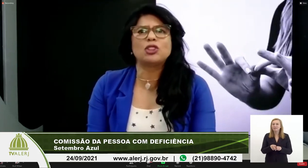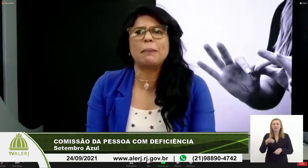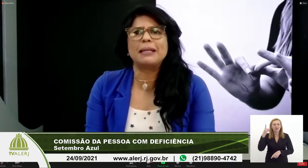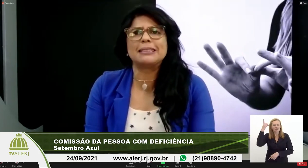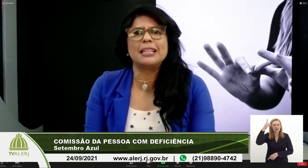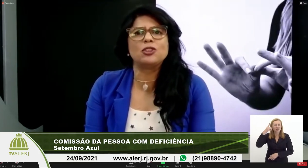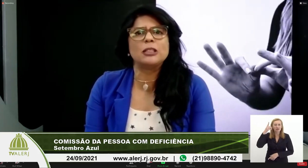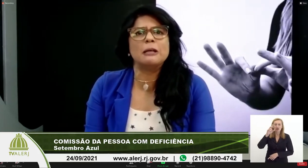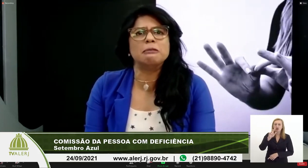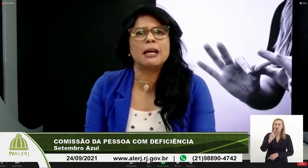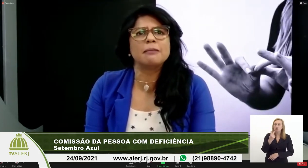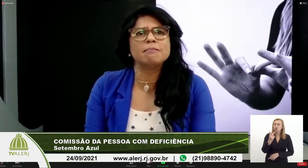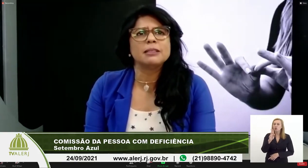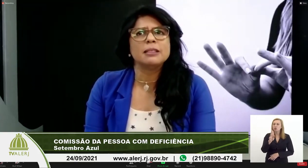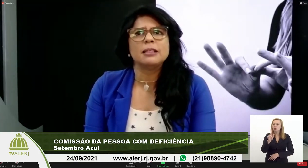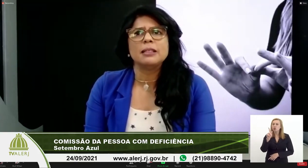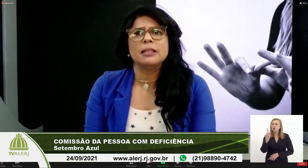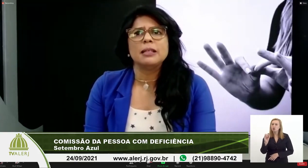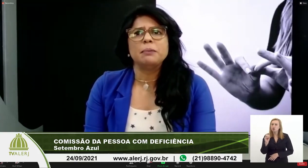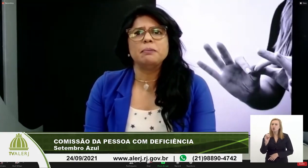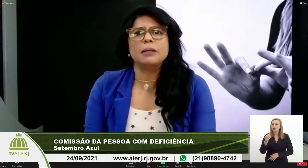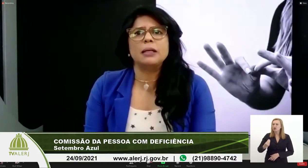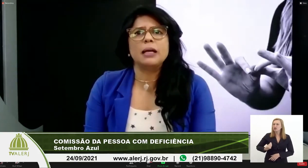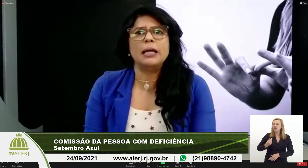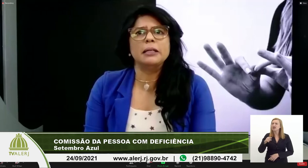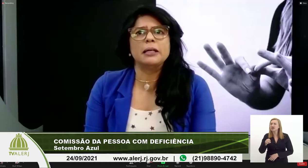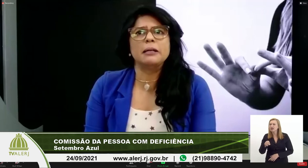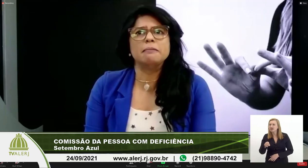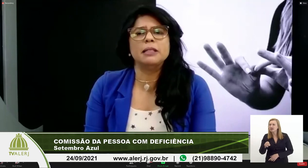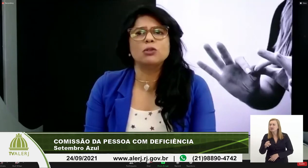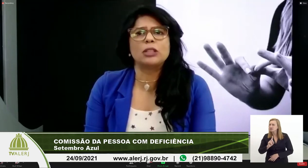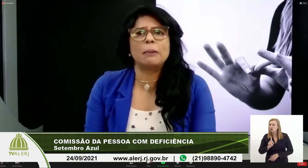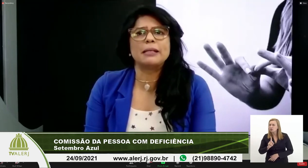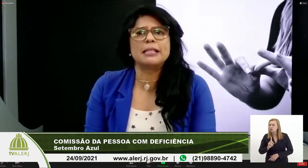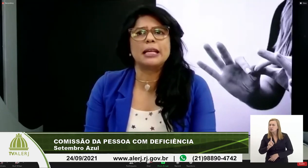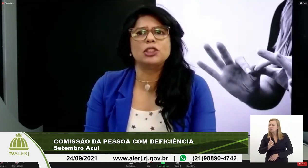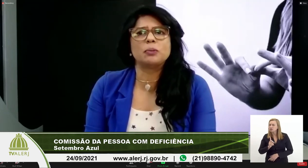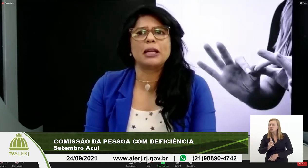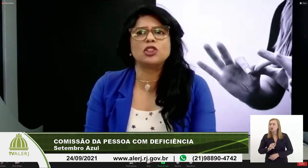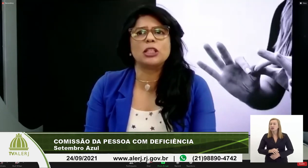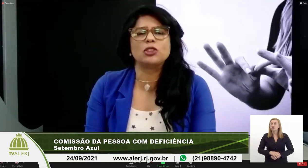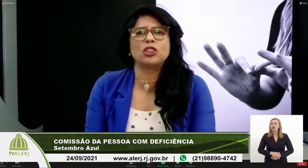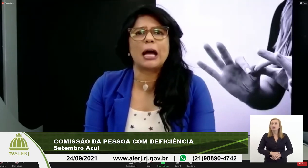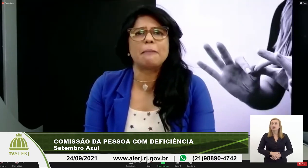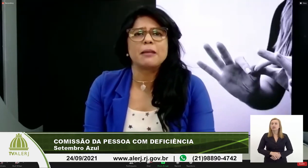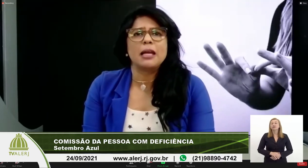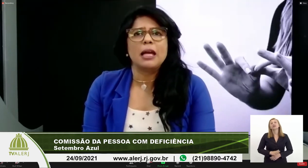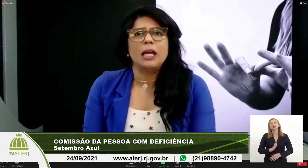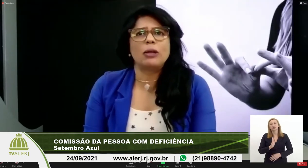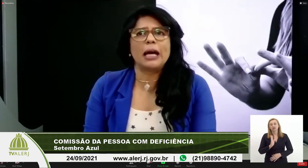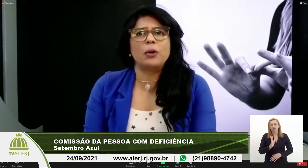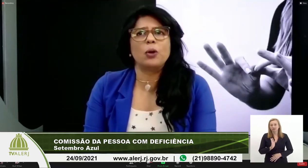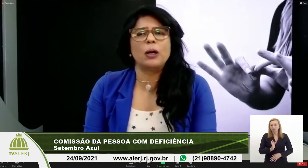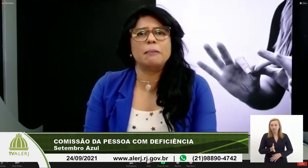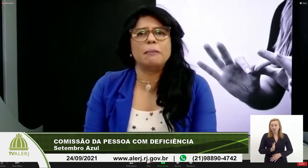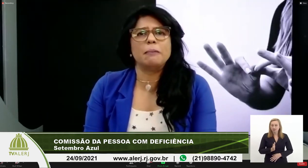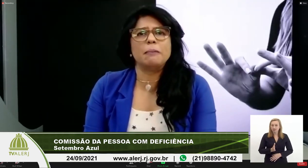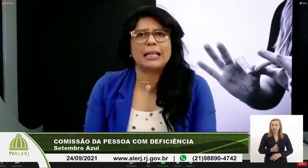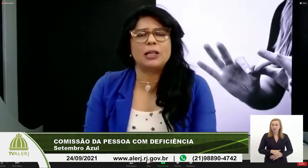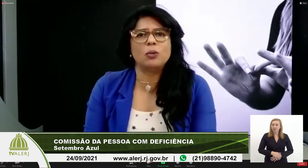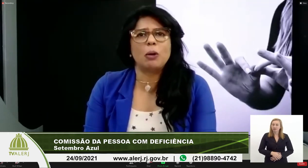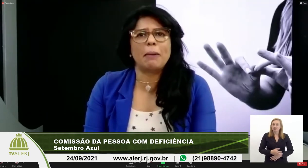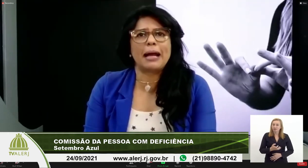o Guleal está presente não né ainda não está presente mas desde já eu quero